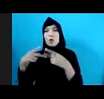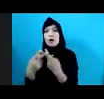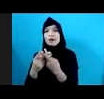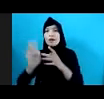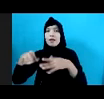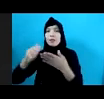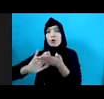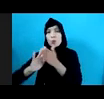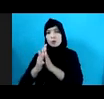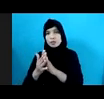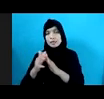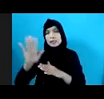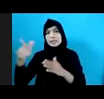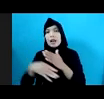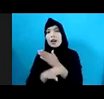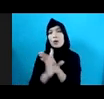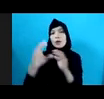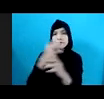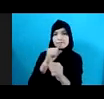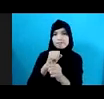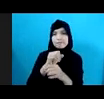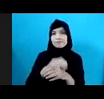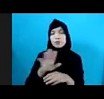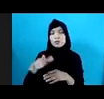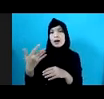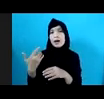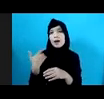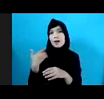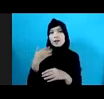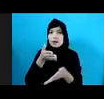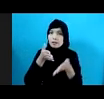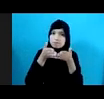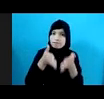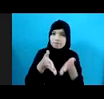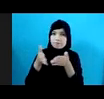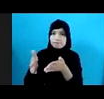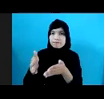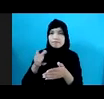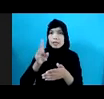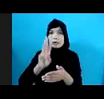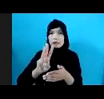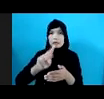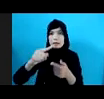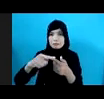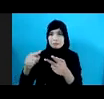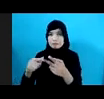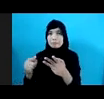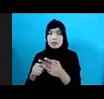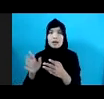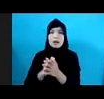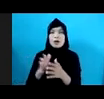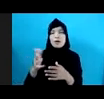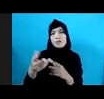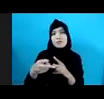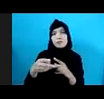Melalui Atensi Jadi Ada Unsur Tiga Bagian Ini Family Based Care Kemudian